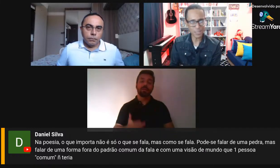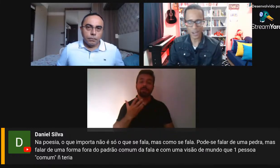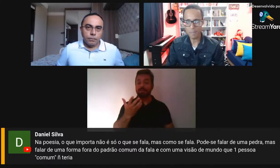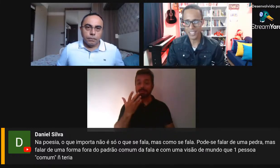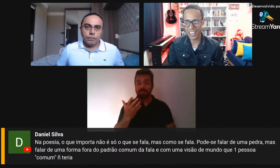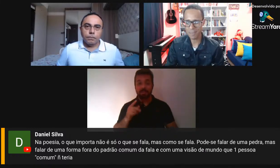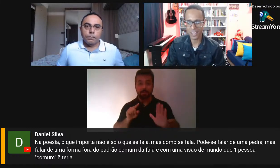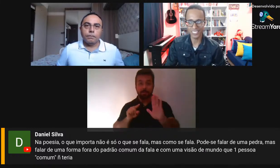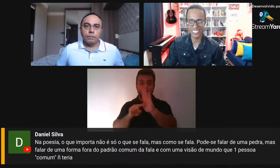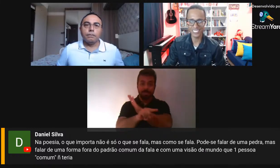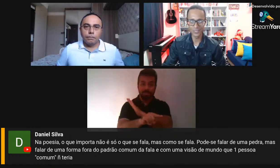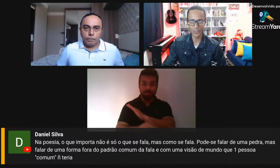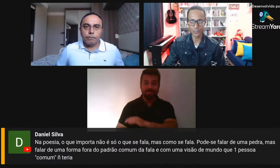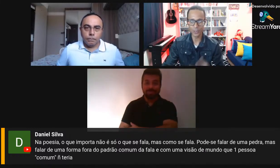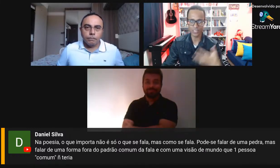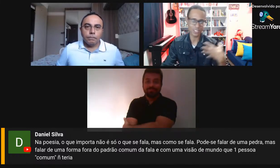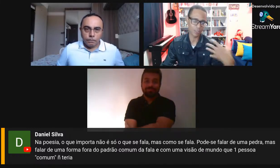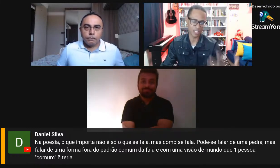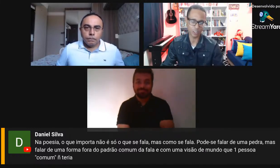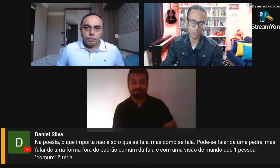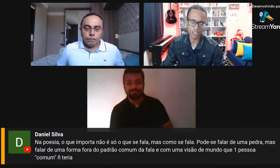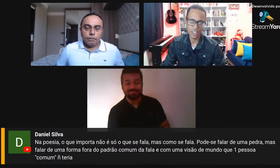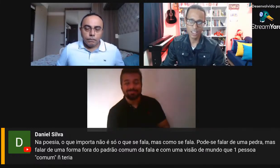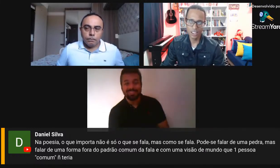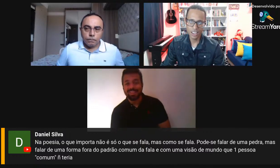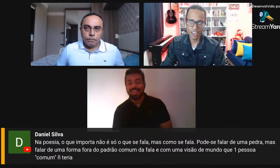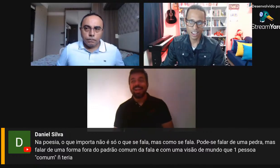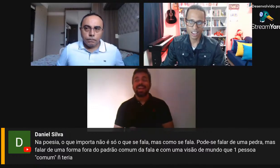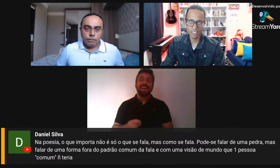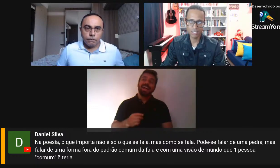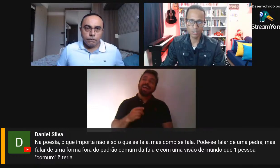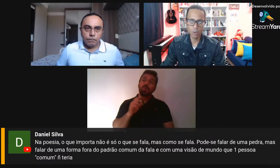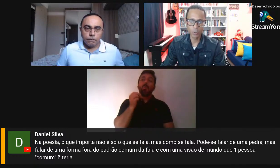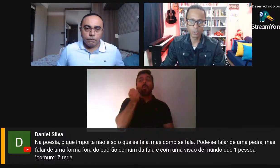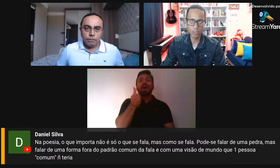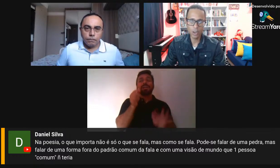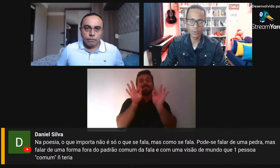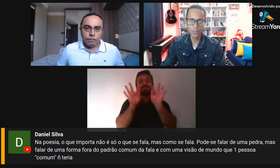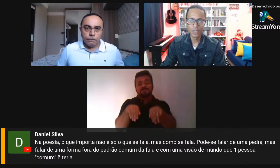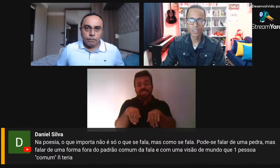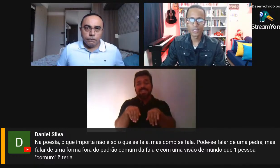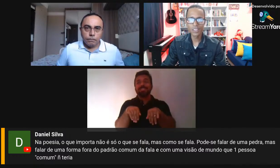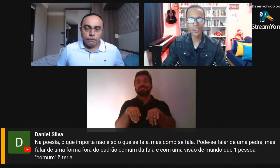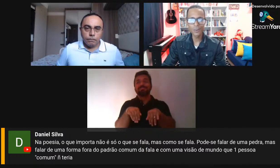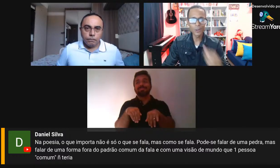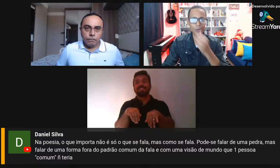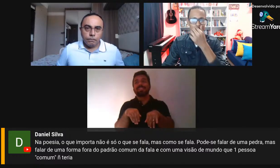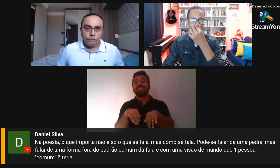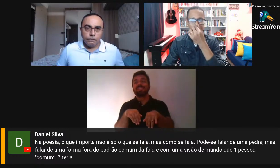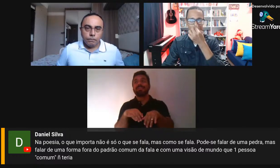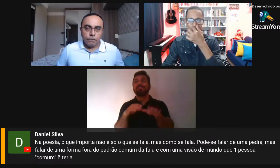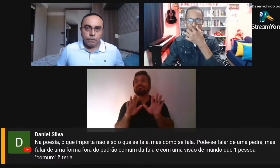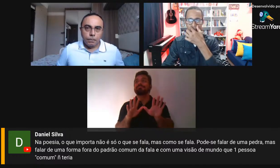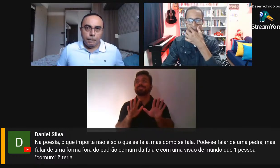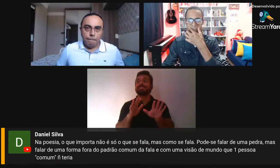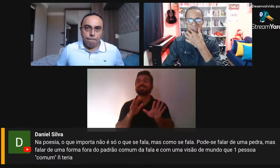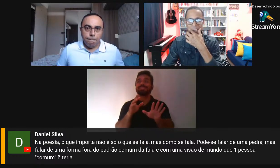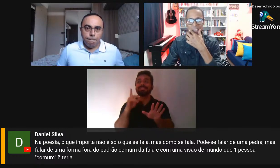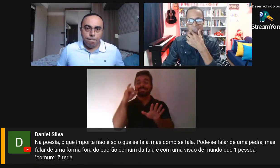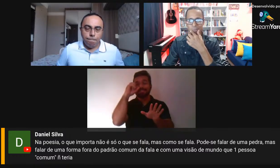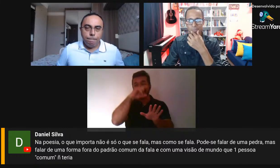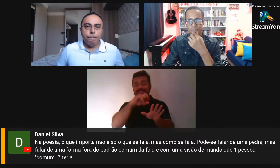para terminar, porque está tão gostoso a gente falar sobre essa sua produção que eu coloquei que